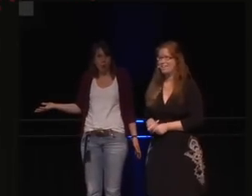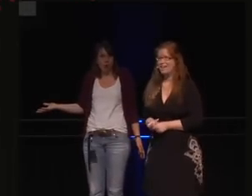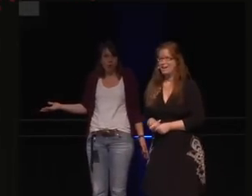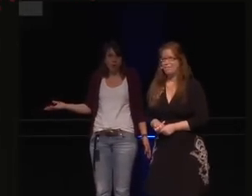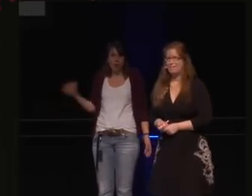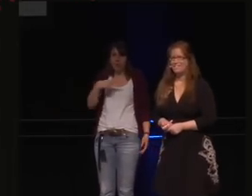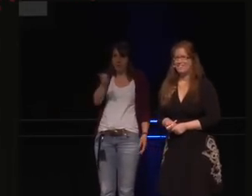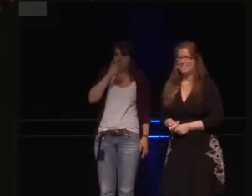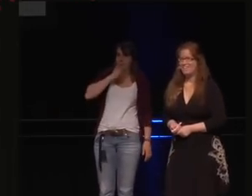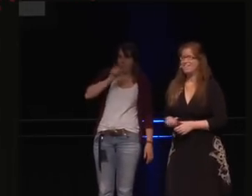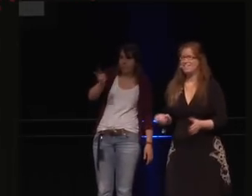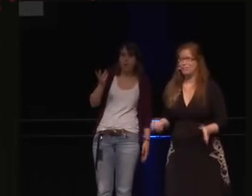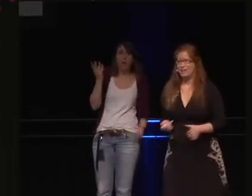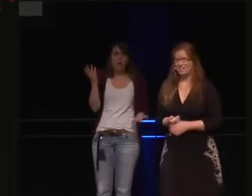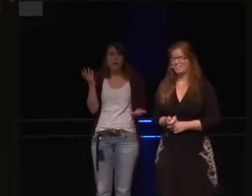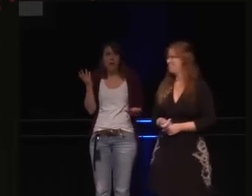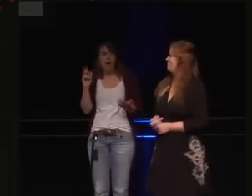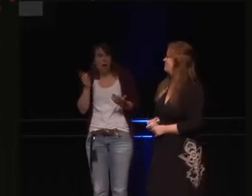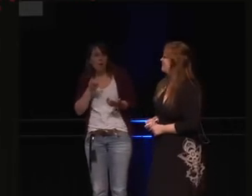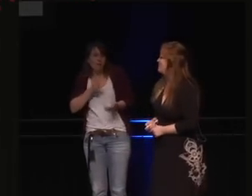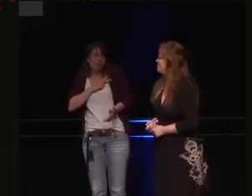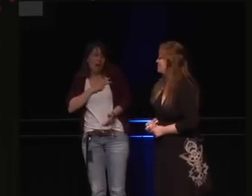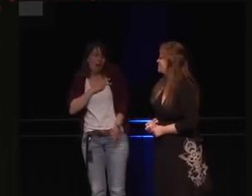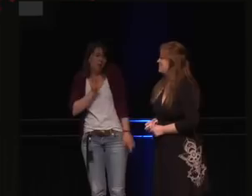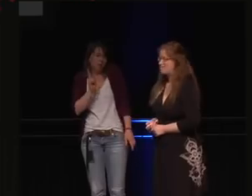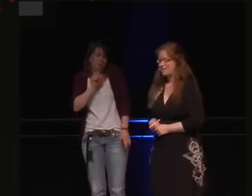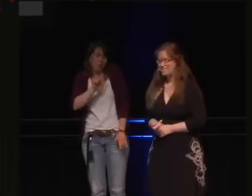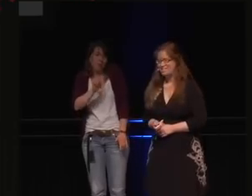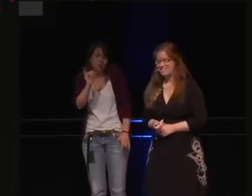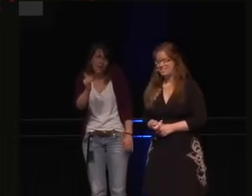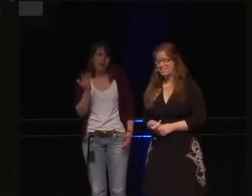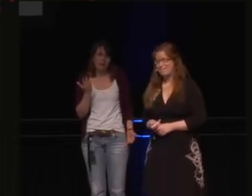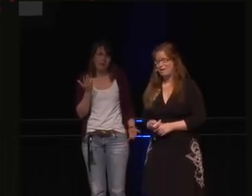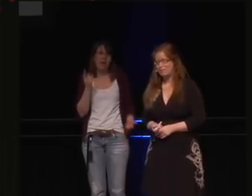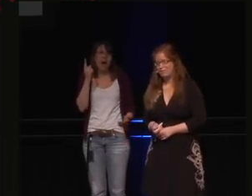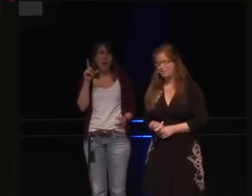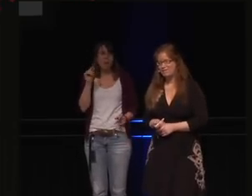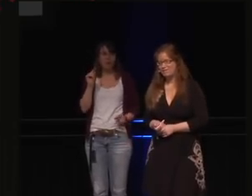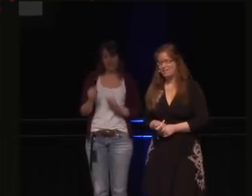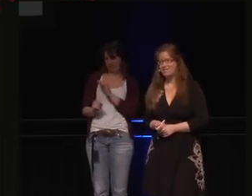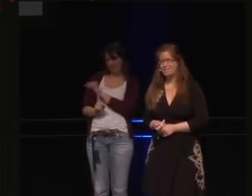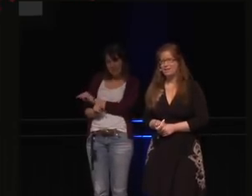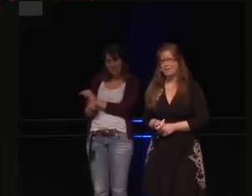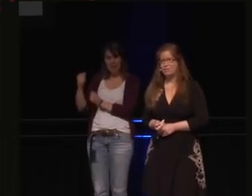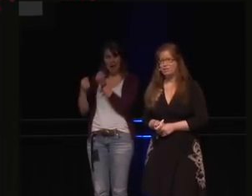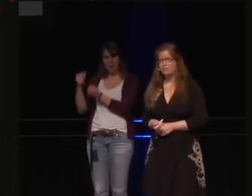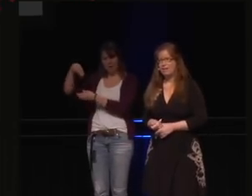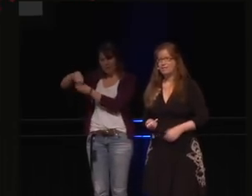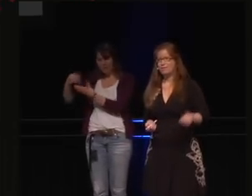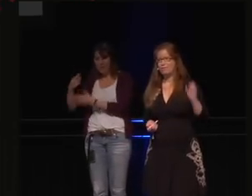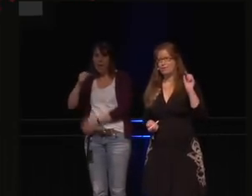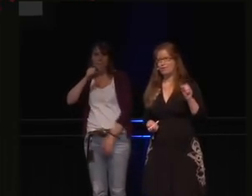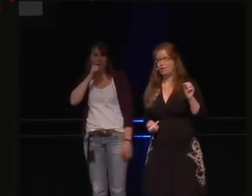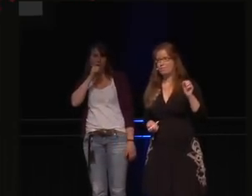Das klingt eigentlich recht witzig. Es ist witzig. Aber das heißt, das ist ein